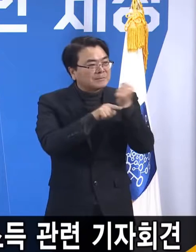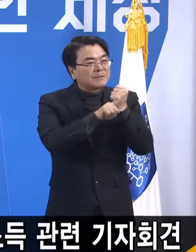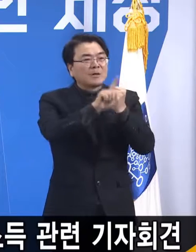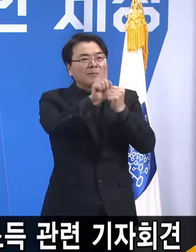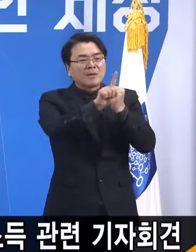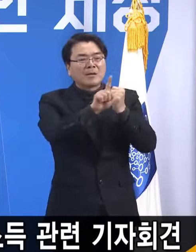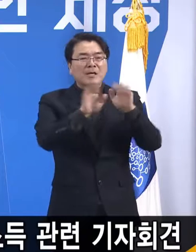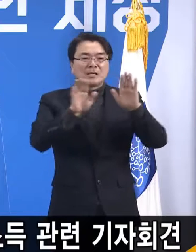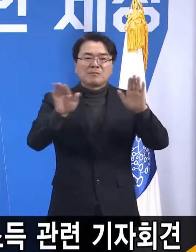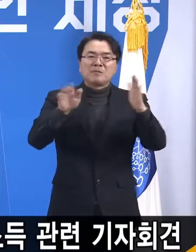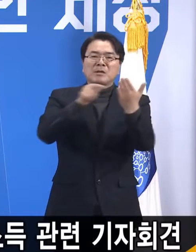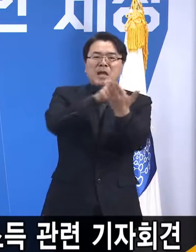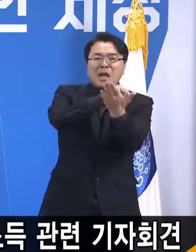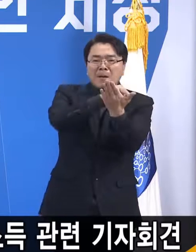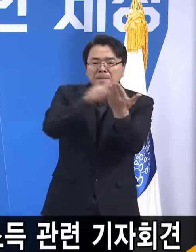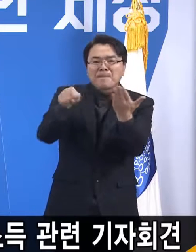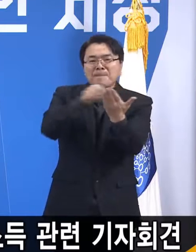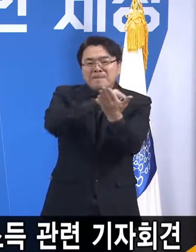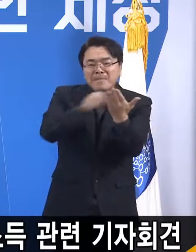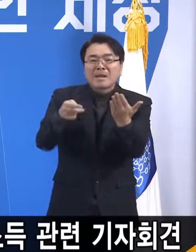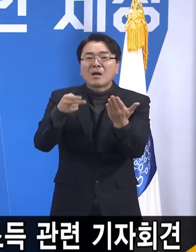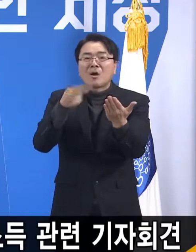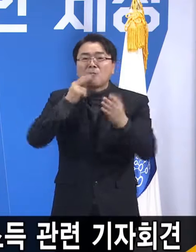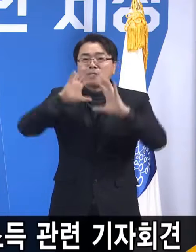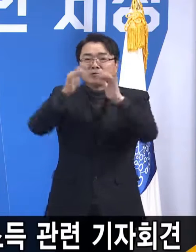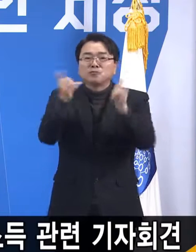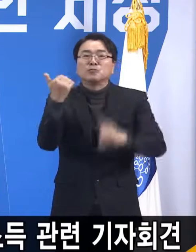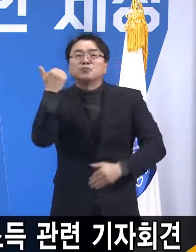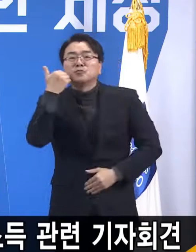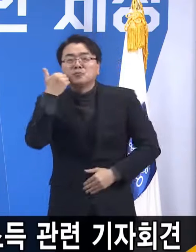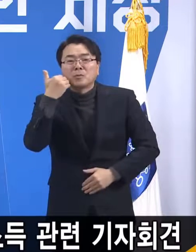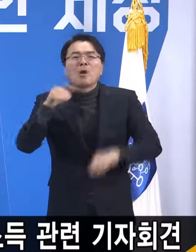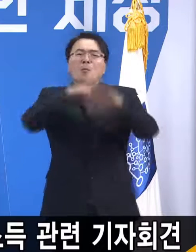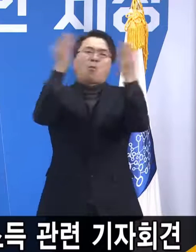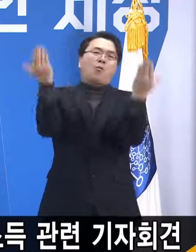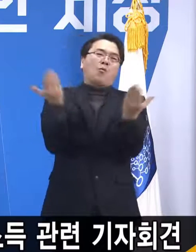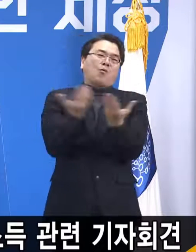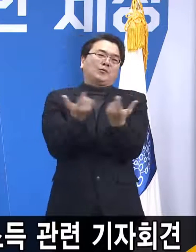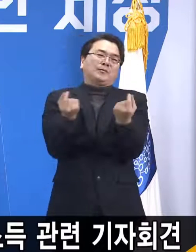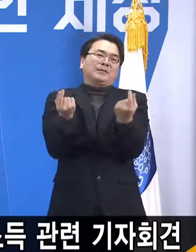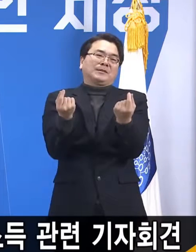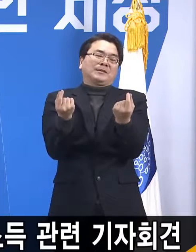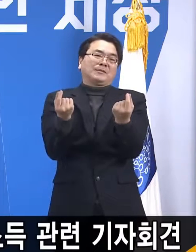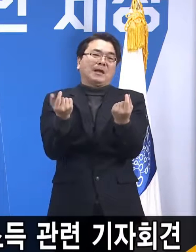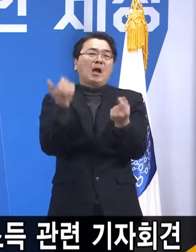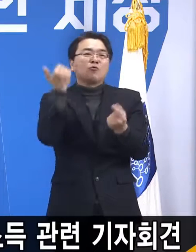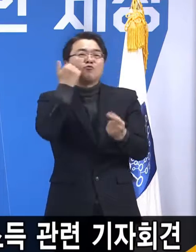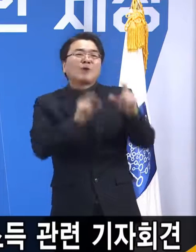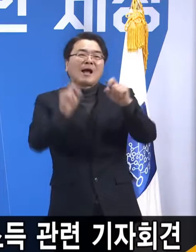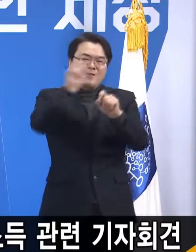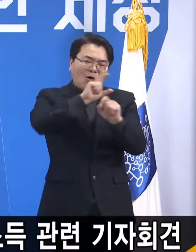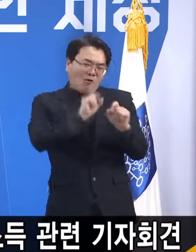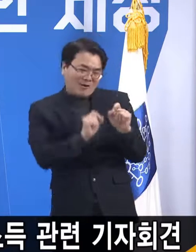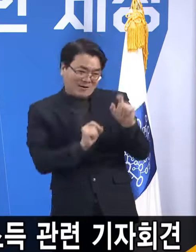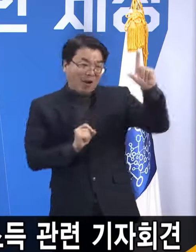피해를 입지 않은 사람이 없습니다. 다만 얼마나 더 큰 피해를 입었냐 정도의 차이는 있습니다.